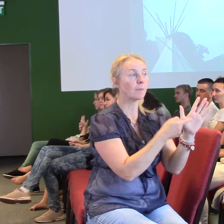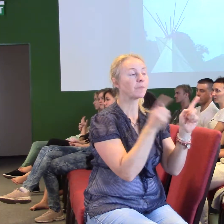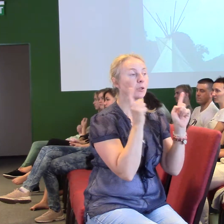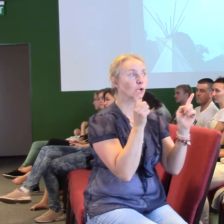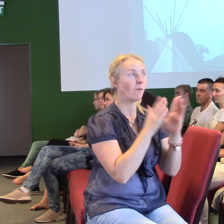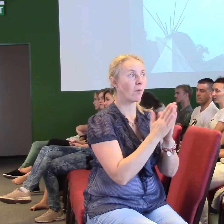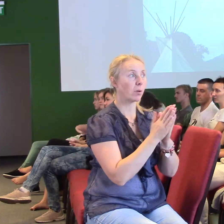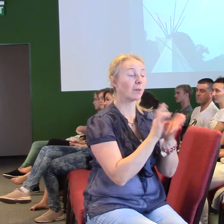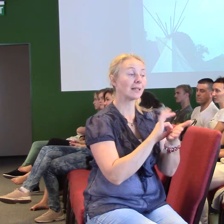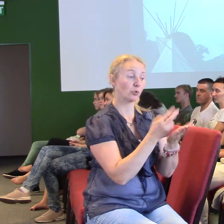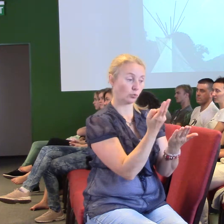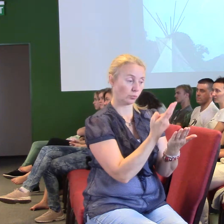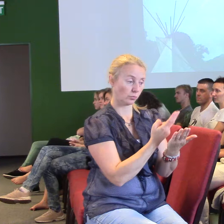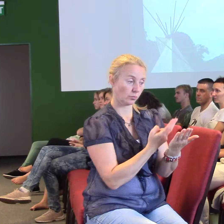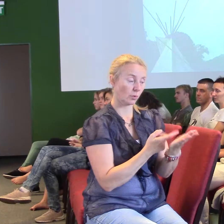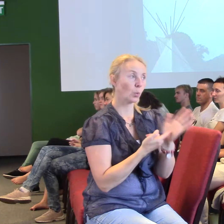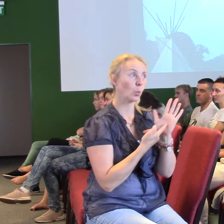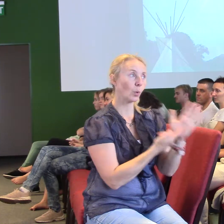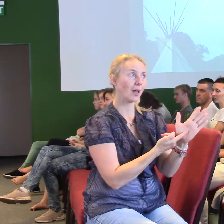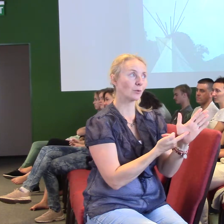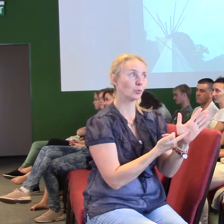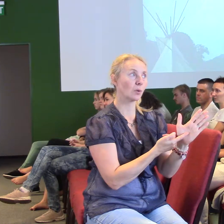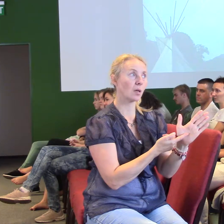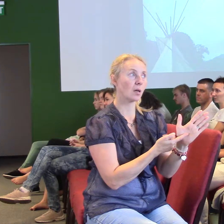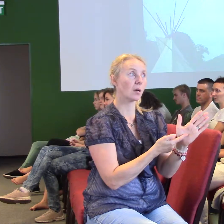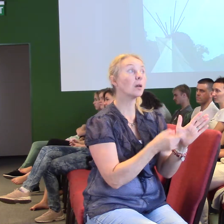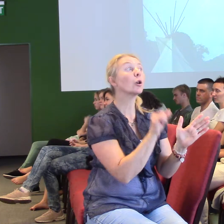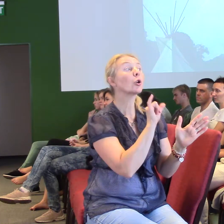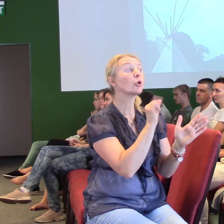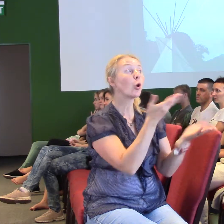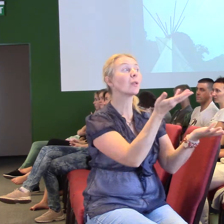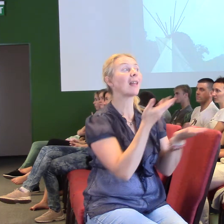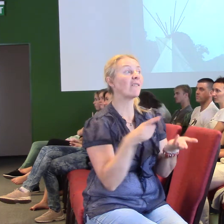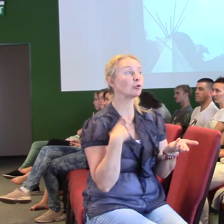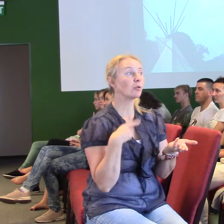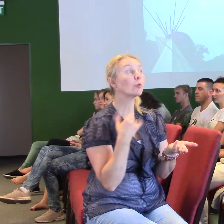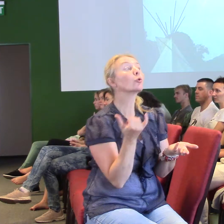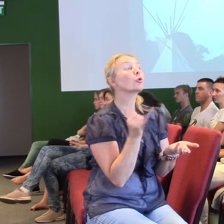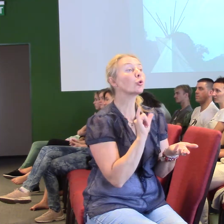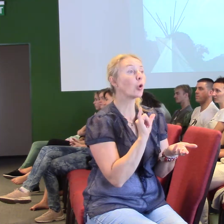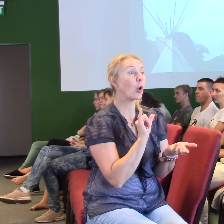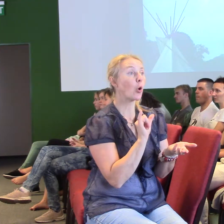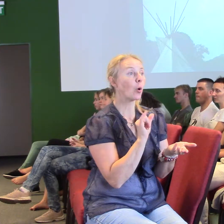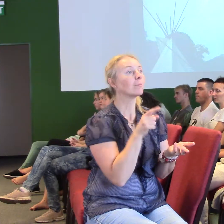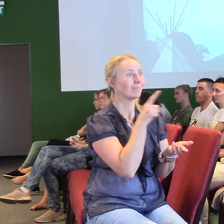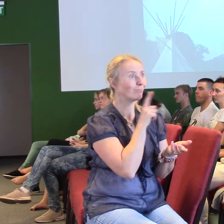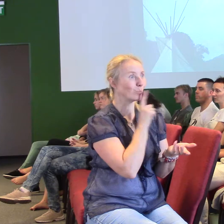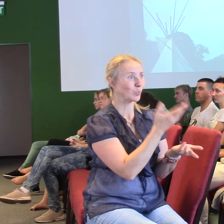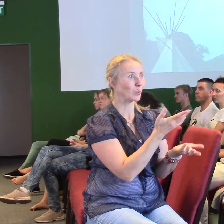budete číst, oni ukazujou na toho, kdo ten život dává. To je Pán Bůh, to je Ježíš Kristus, Jeho syn, který byl posláný na zem.